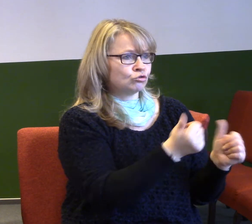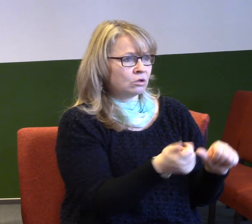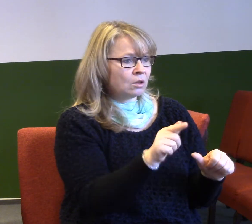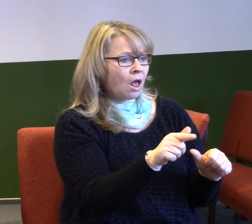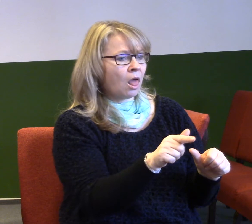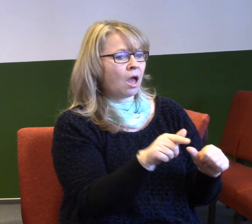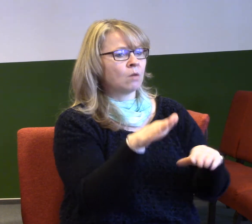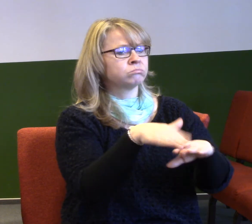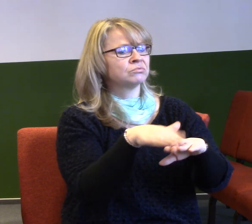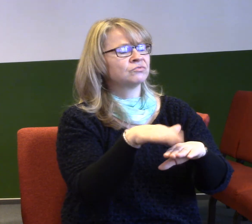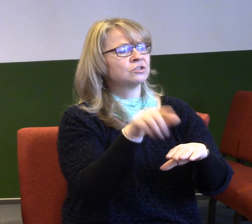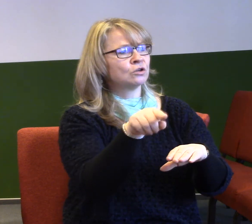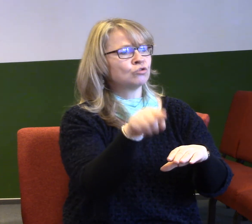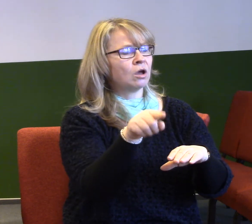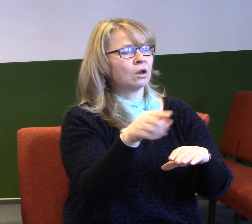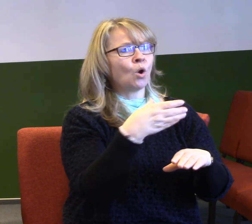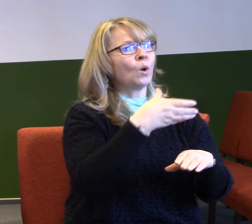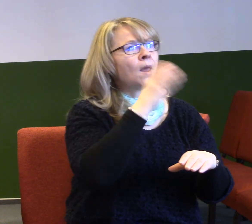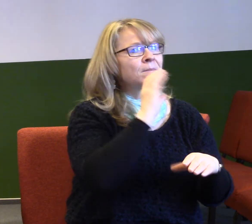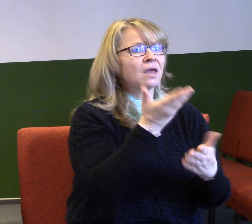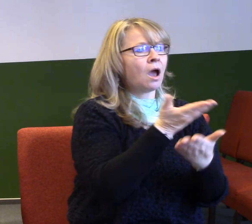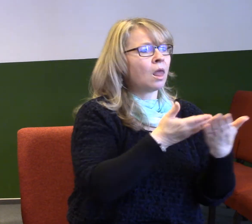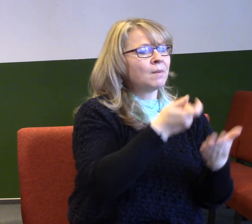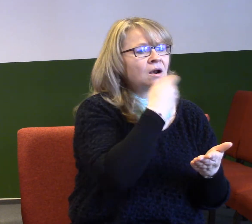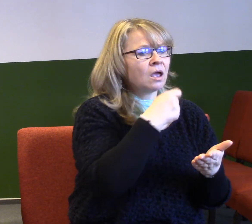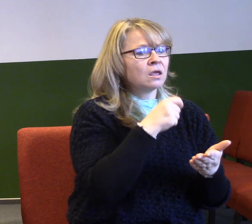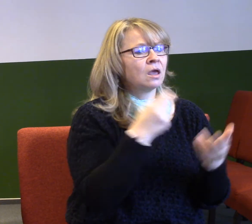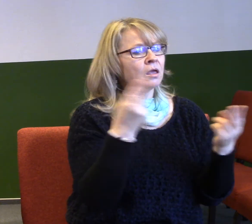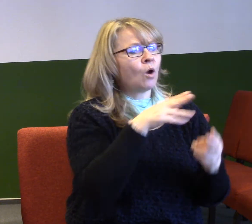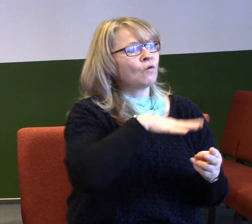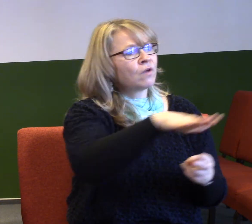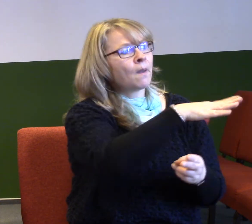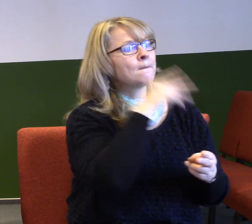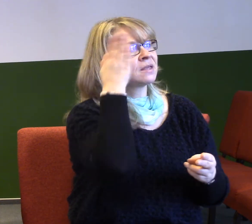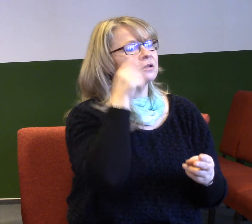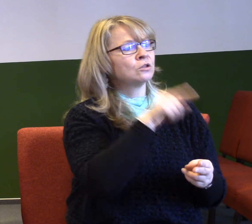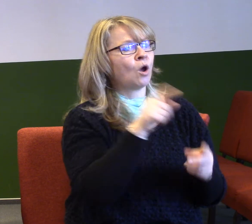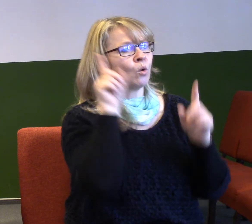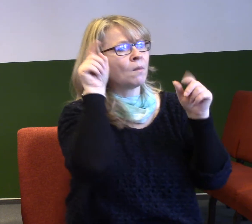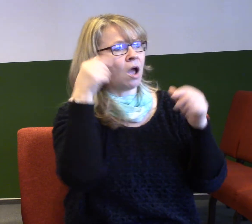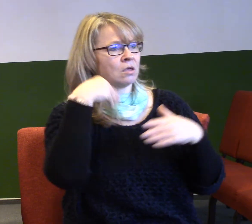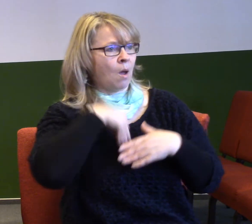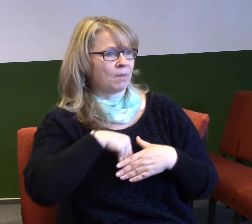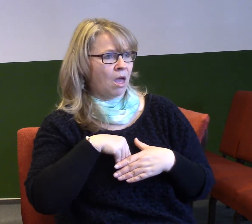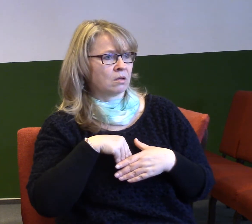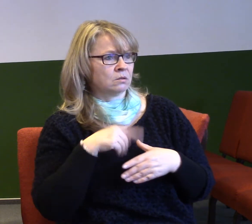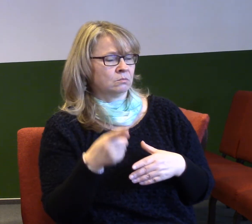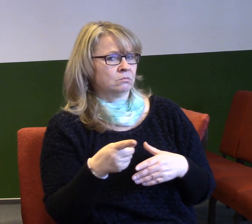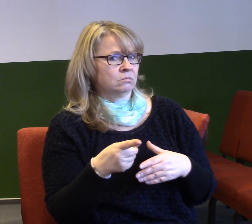démona. Přišel jsem já, syn člověka, jím, piju a říkáte, hle, člověk žrout